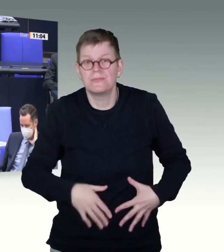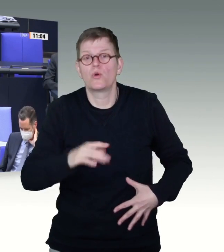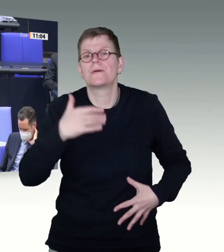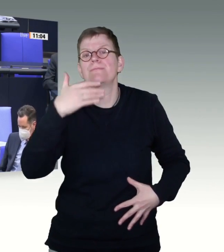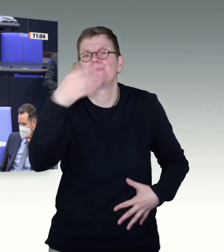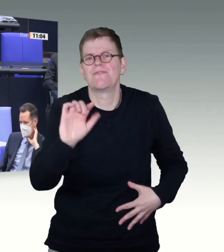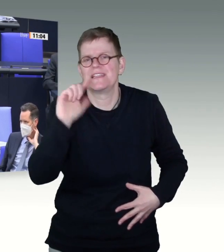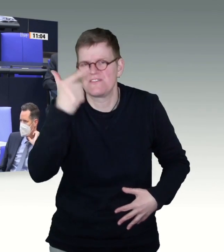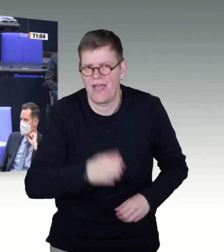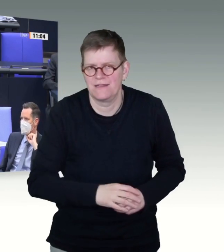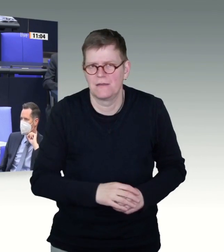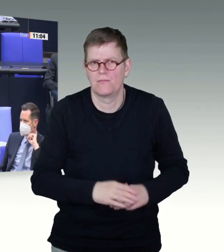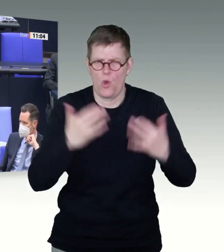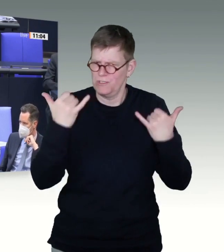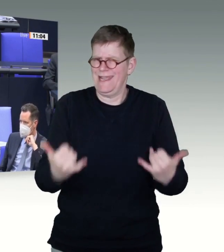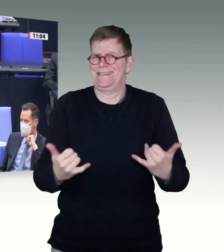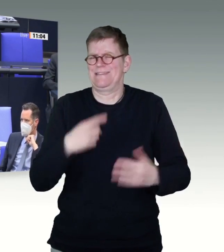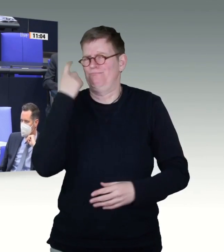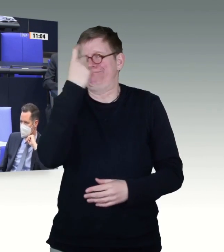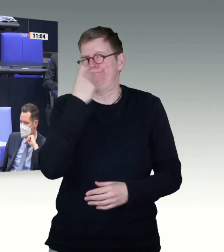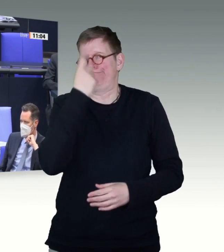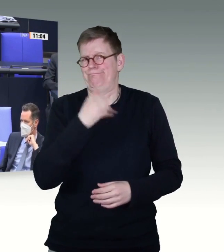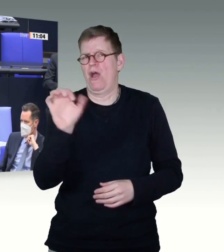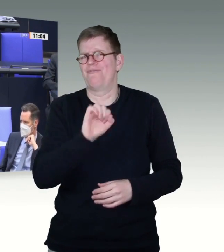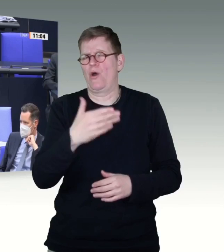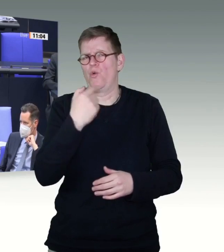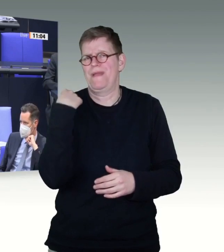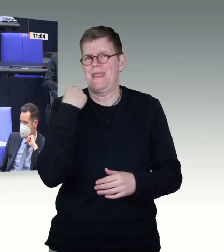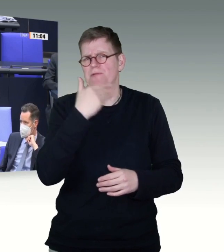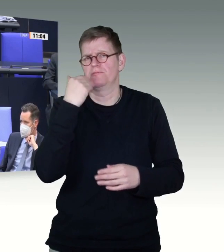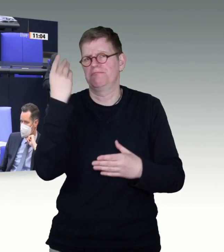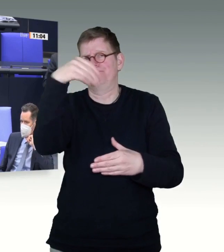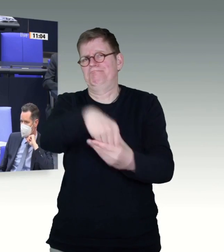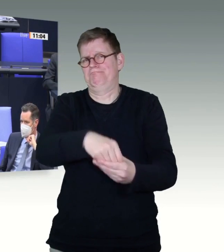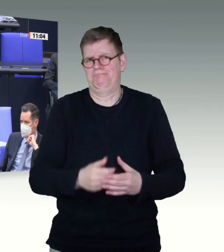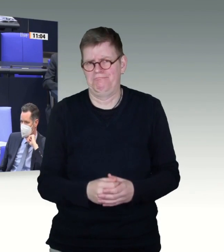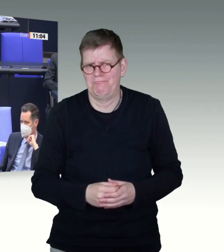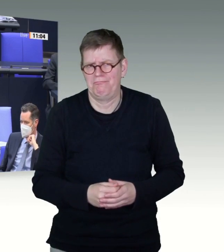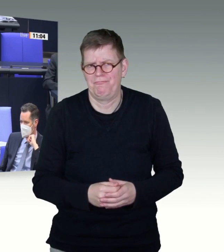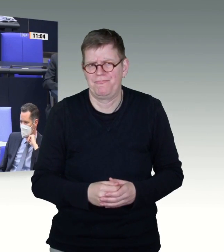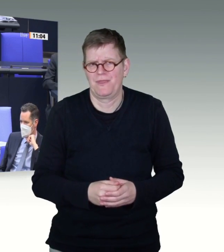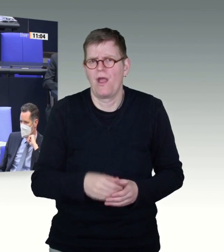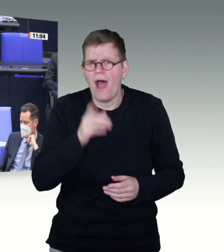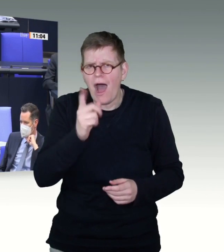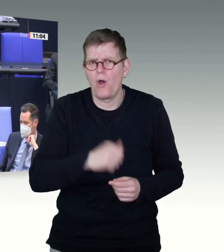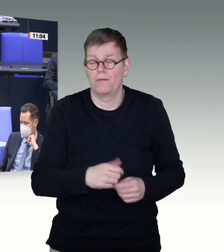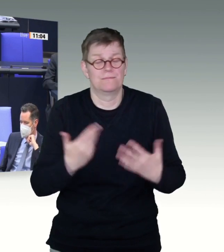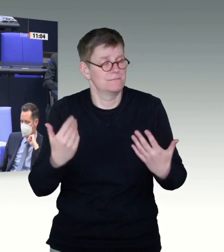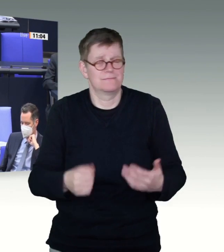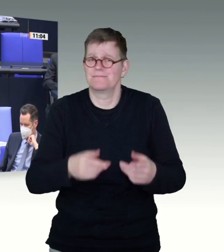sehr, dass Sie das in Ihren Äußerungen nicht mit berücksichtigen. Und das spricht doch gerade für eine digitale Lösung. Wenn es Änderungen gibt,